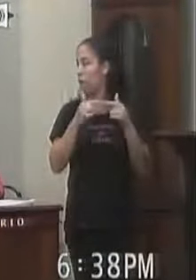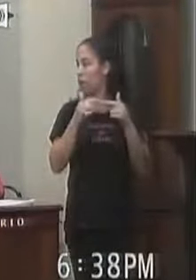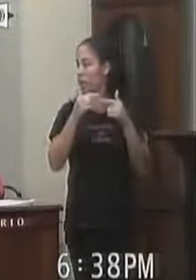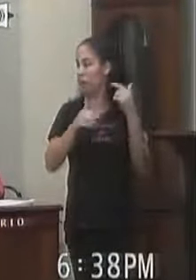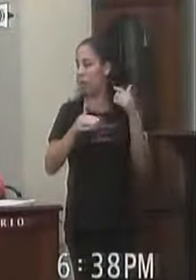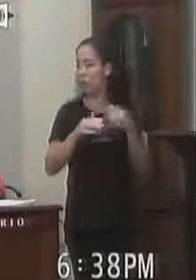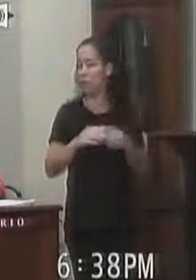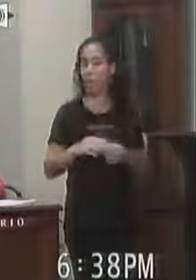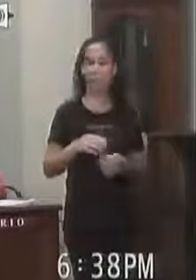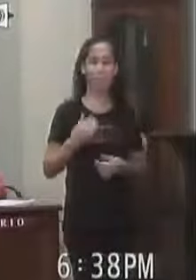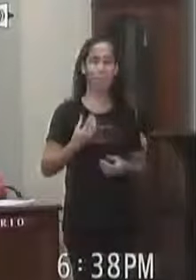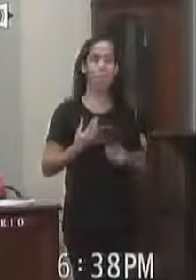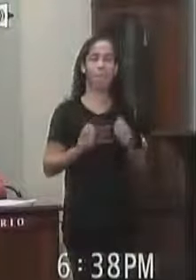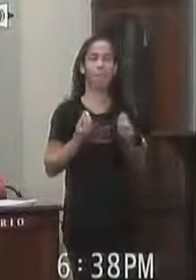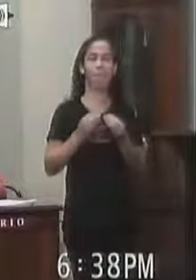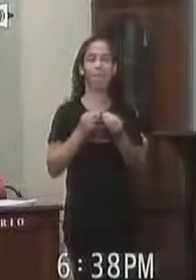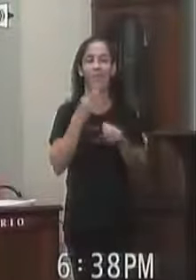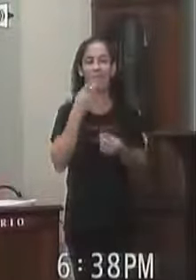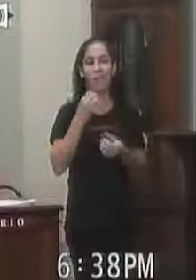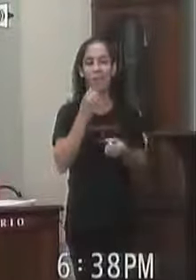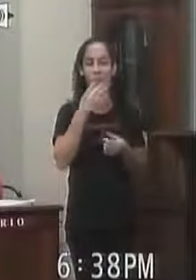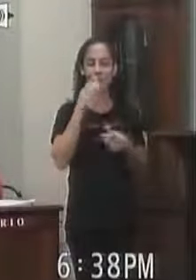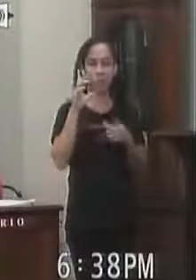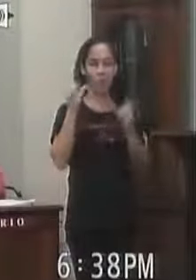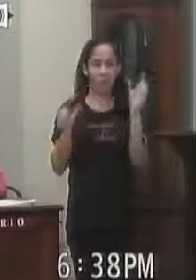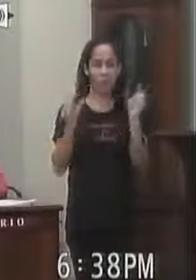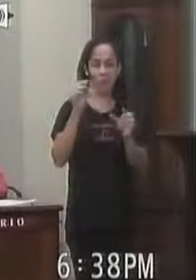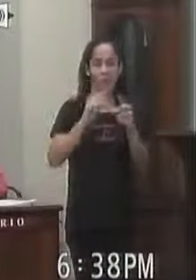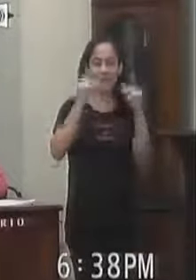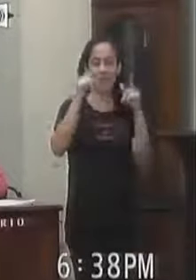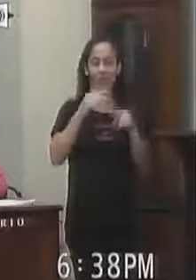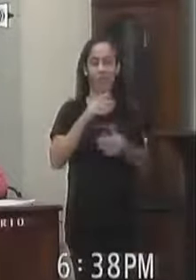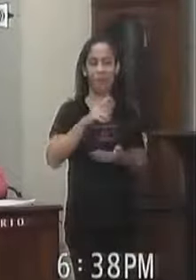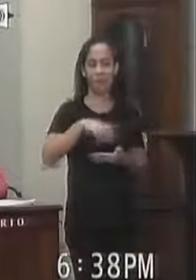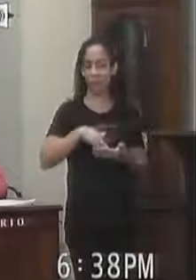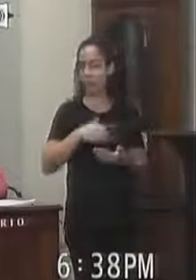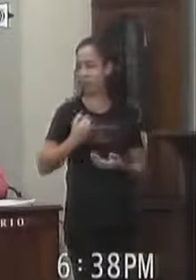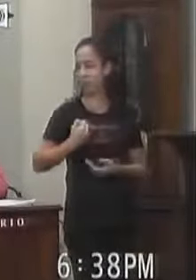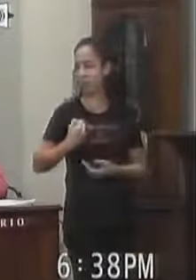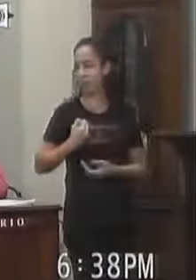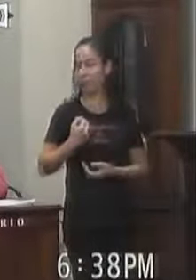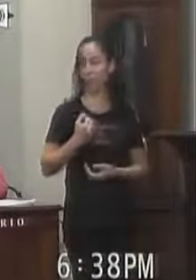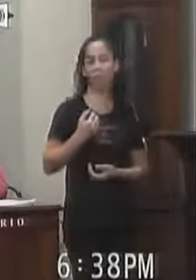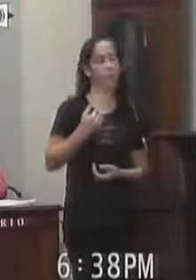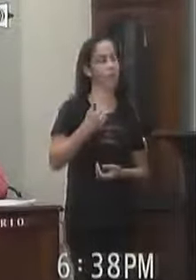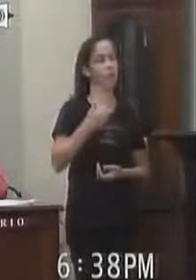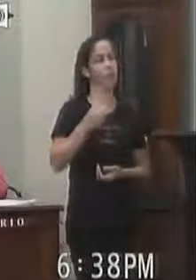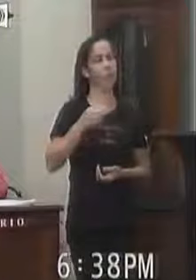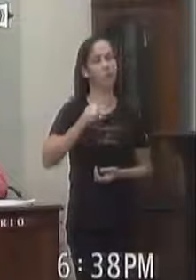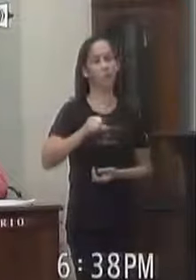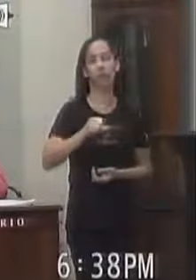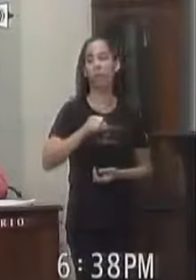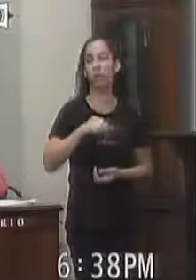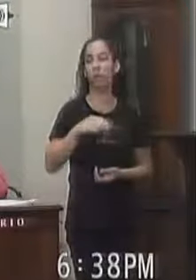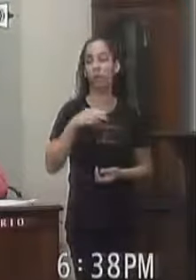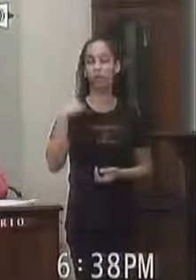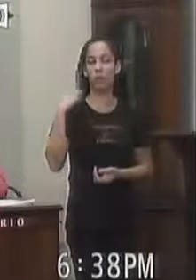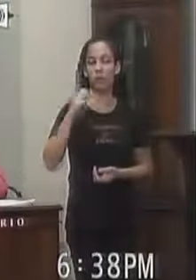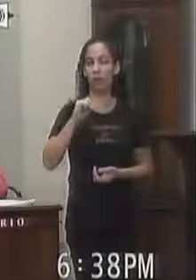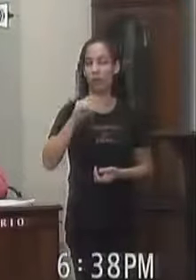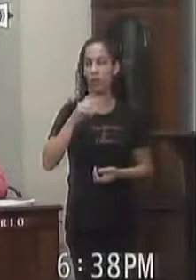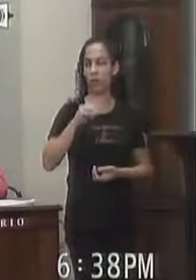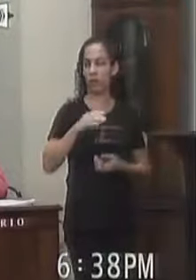Viva a democracia Vamos lá Eu vou pro regimento Vamos embora Requerimento 109 Do vereador Silvio Graça Requer ao prefeito